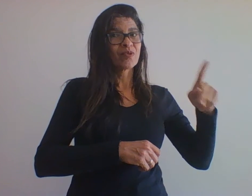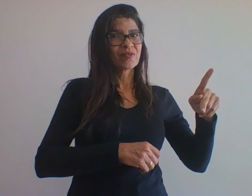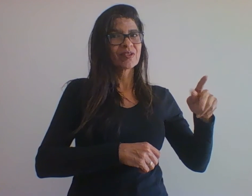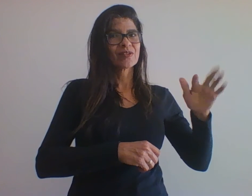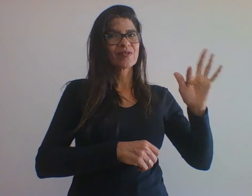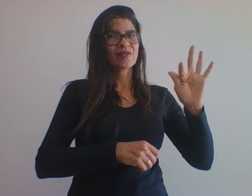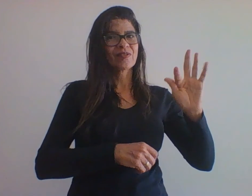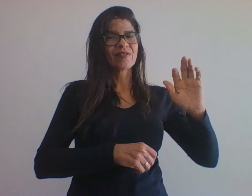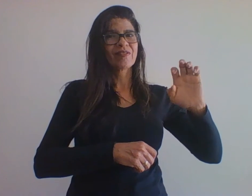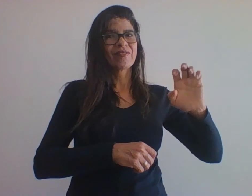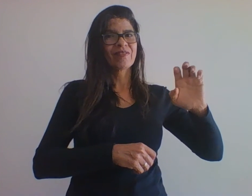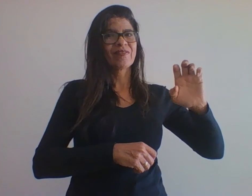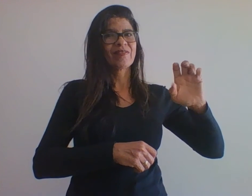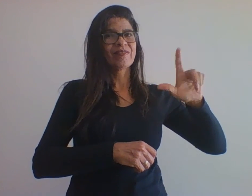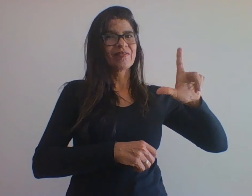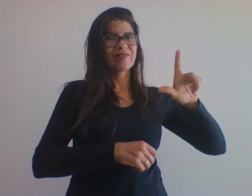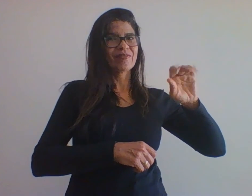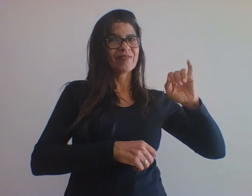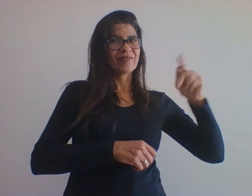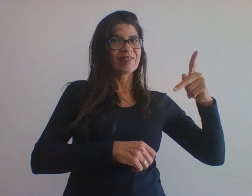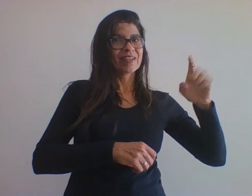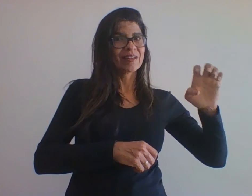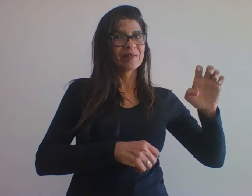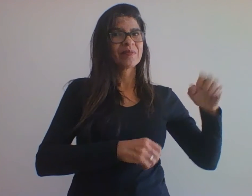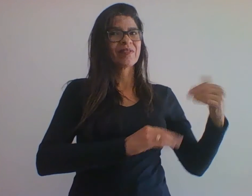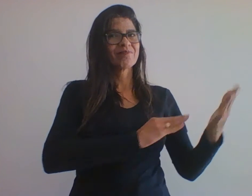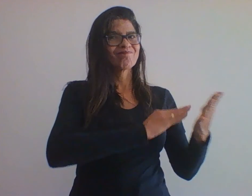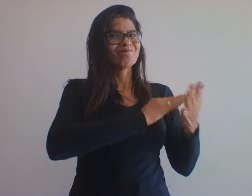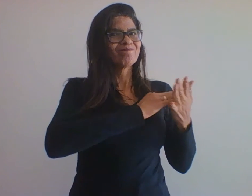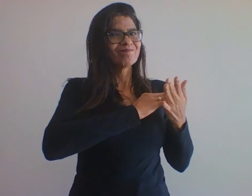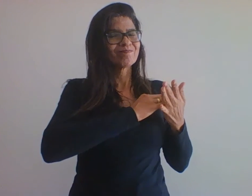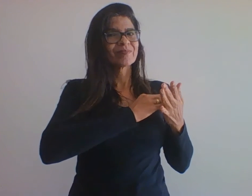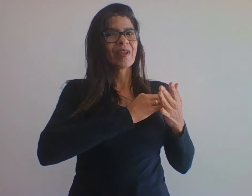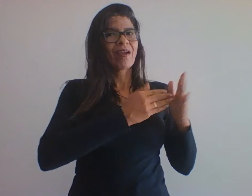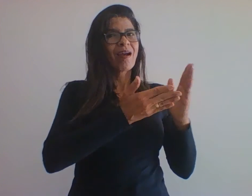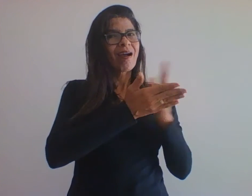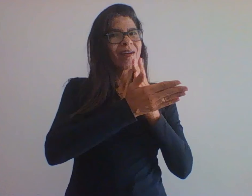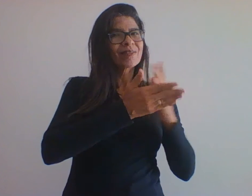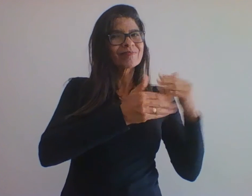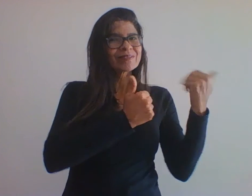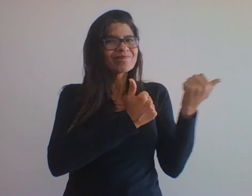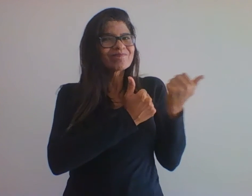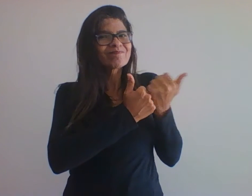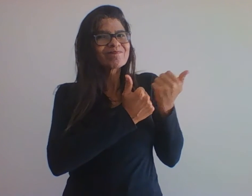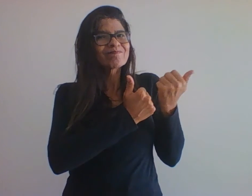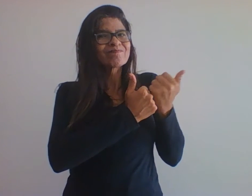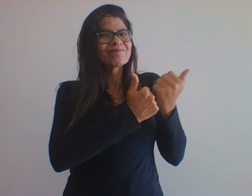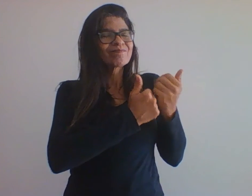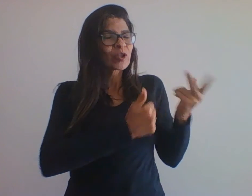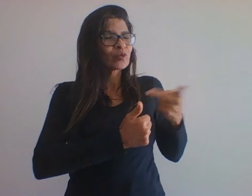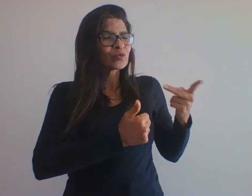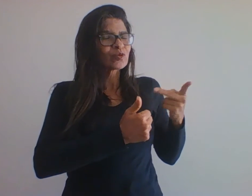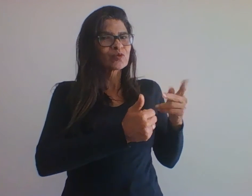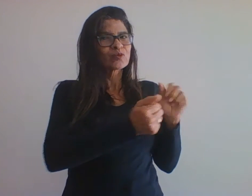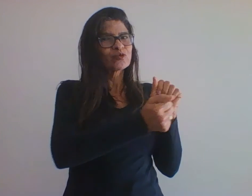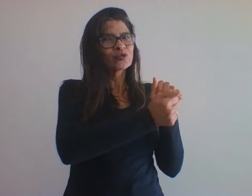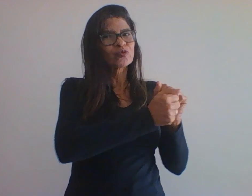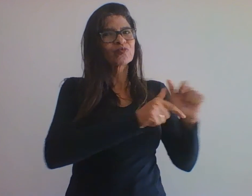estarei à frente. Noutras oportunidades, o professor Felipe irá assumir essa incumbência. As unidades foram